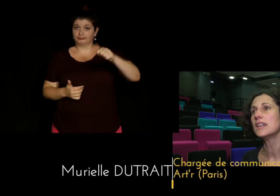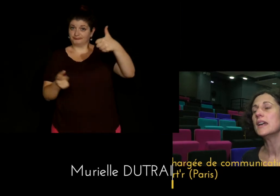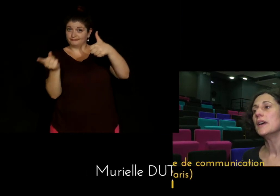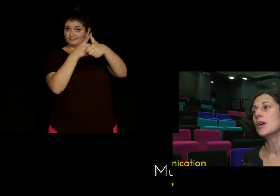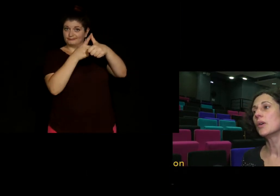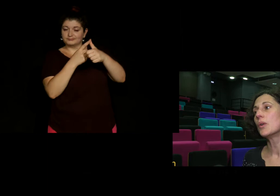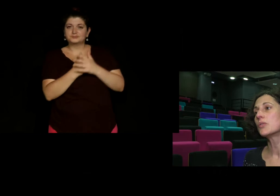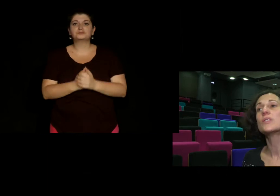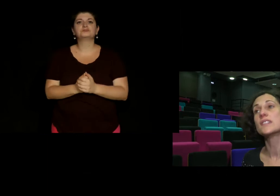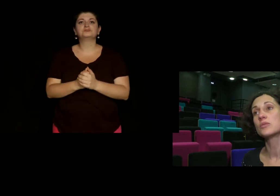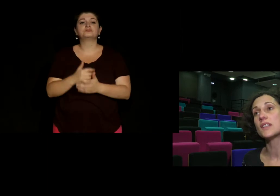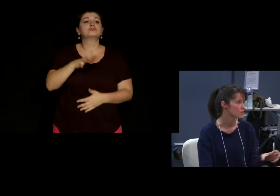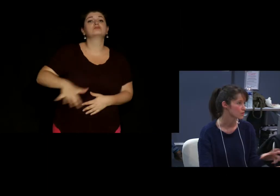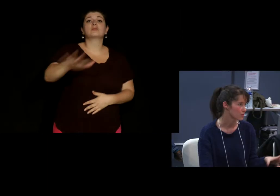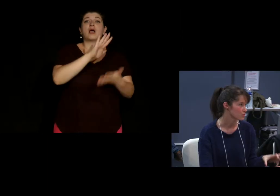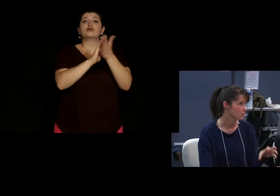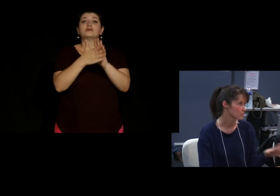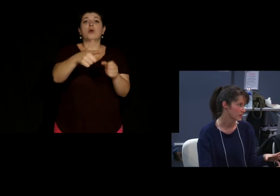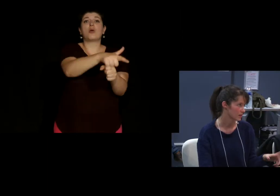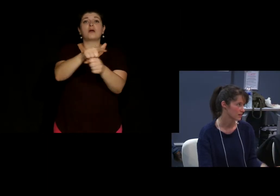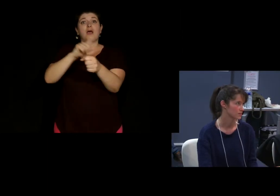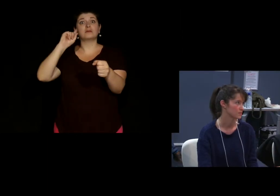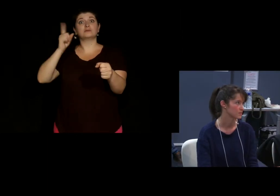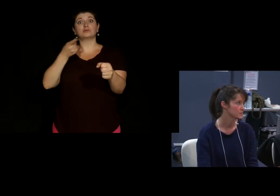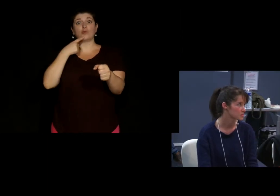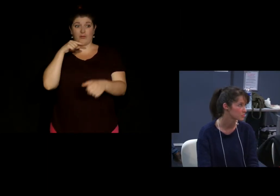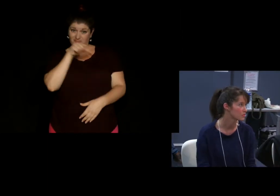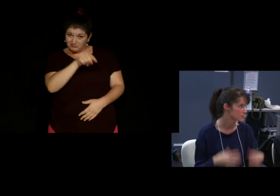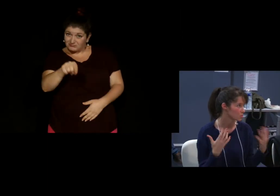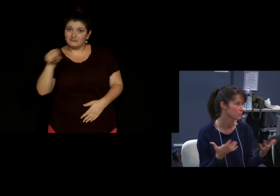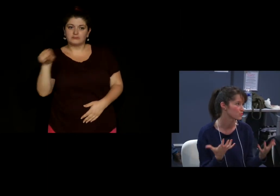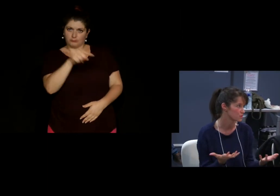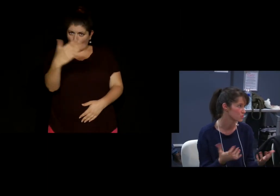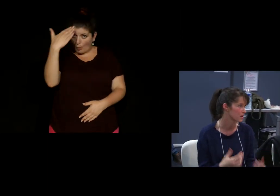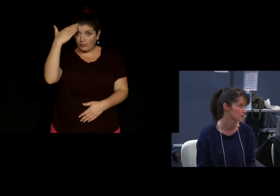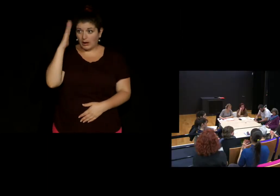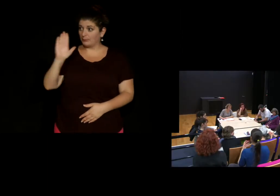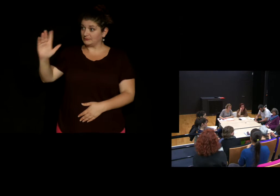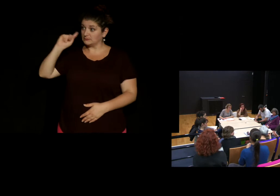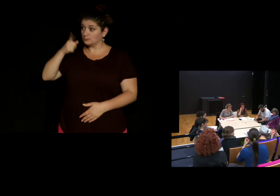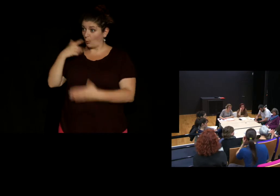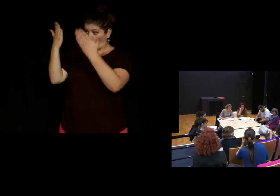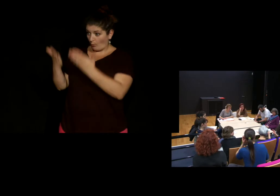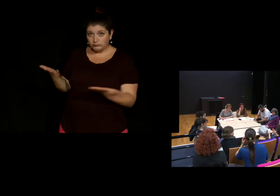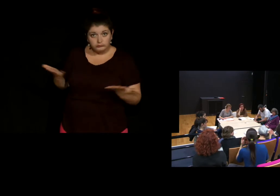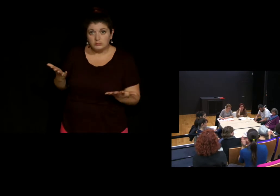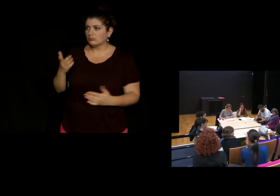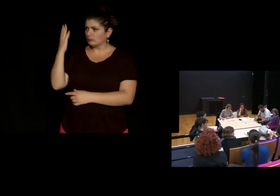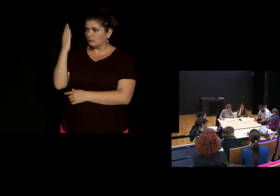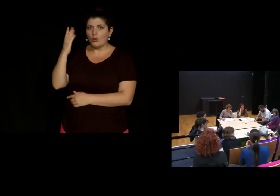sur des associations locales de sourds qui connaissent bien le milieu